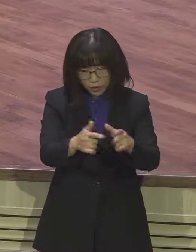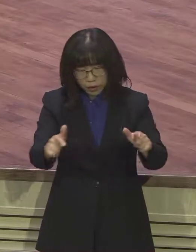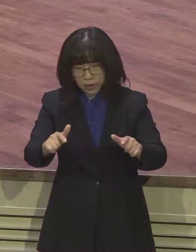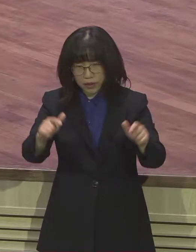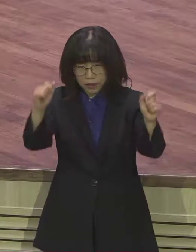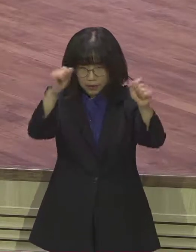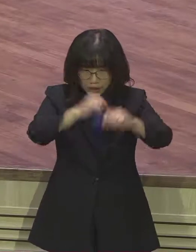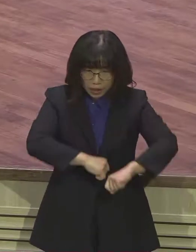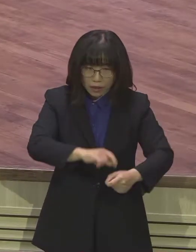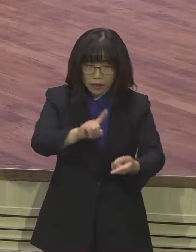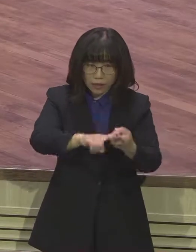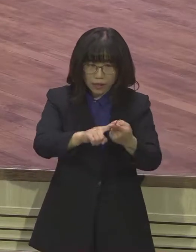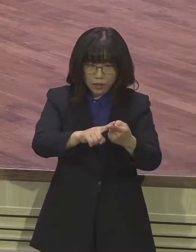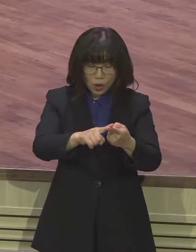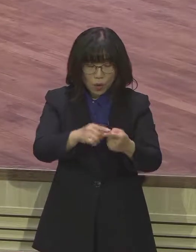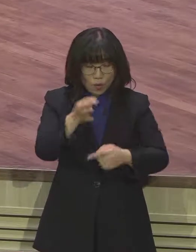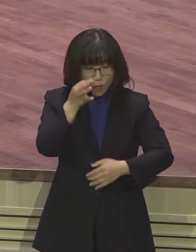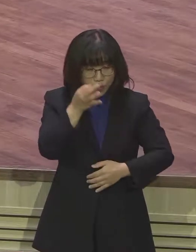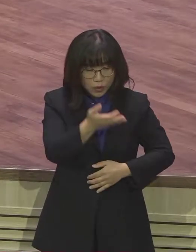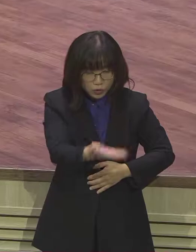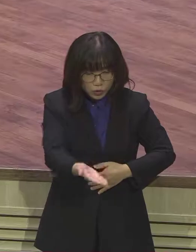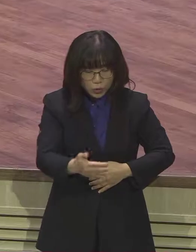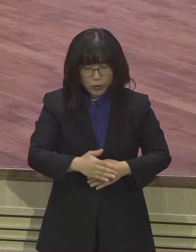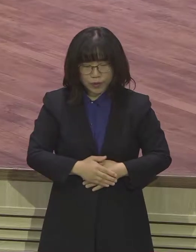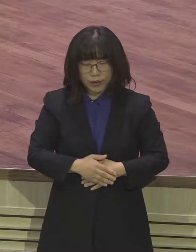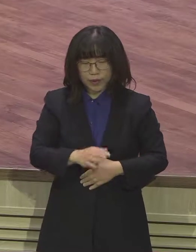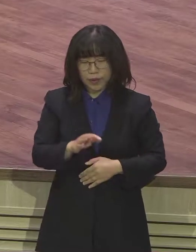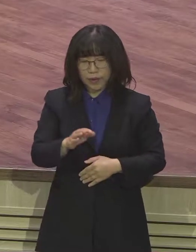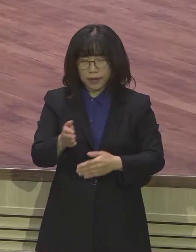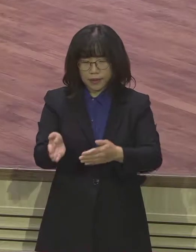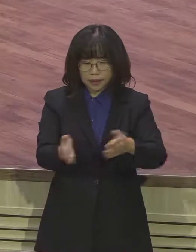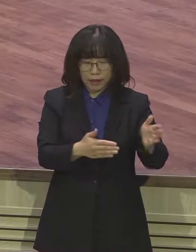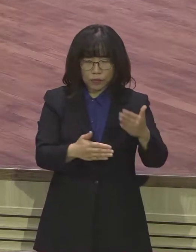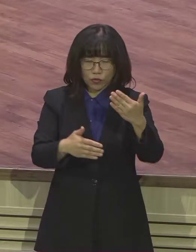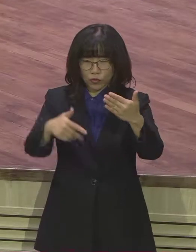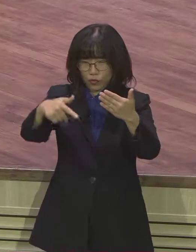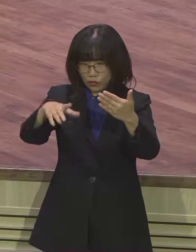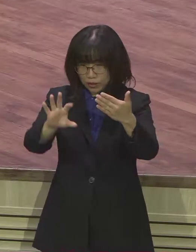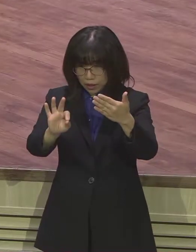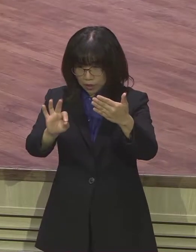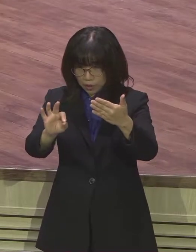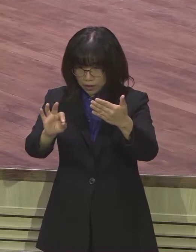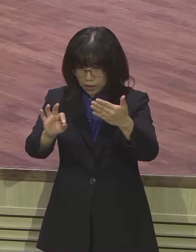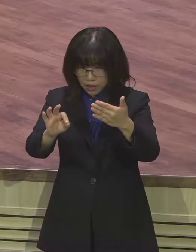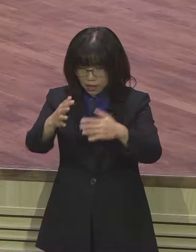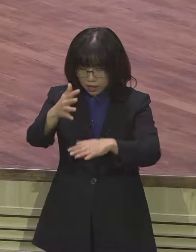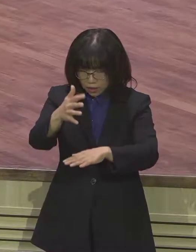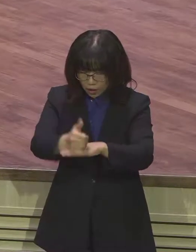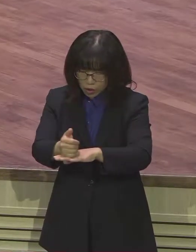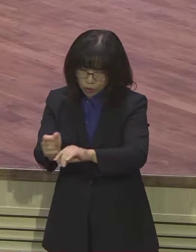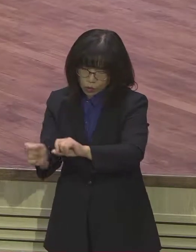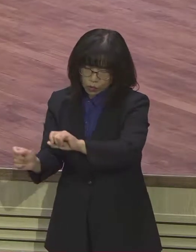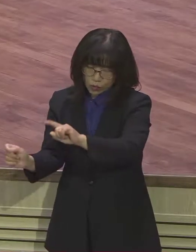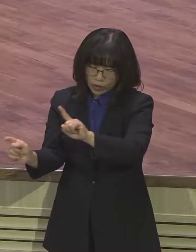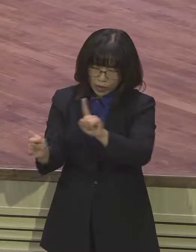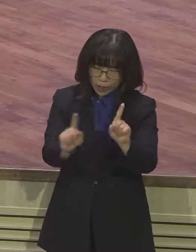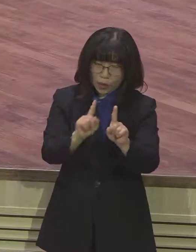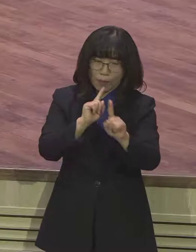이후에 이제 암호서 9장으로 넘어가게 되어지면 하나님께서 친히 회복시켜주실 다섯 가지 축복의 약속을 또 주시는 것입니다